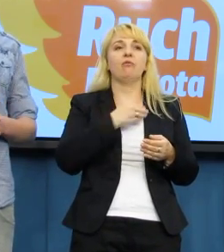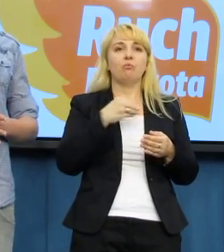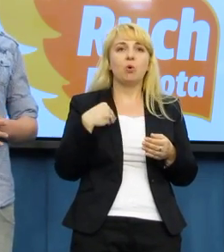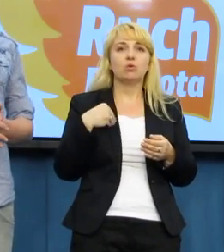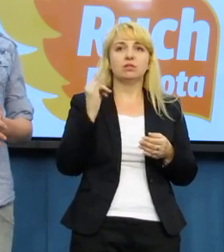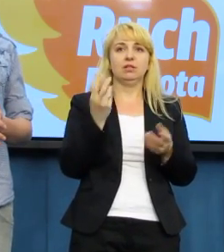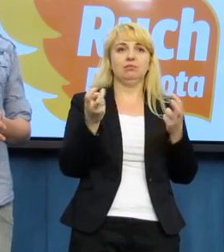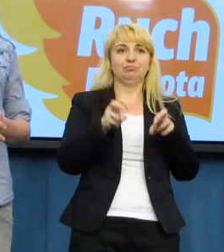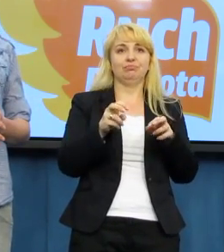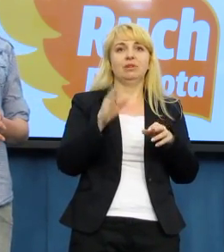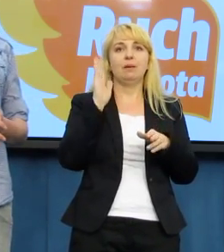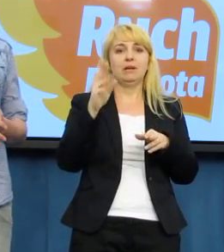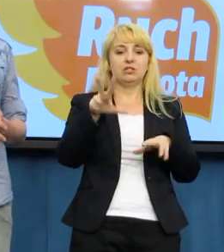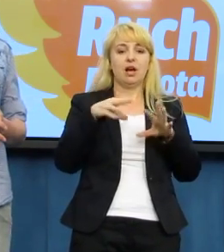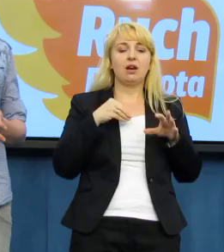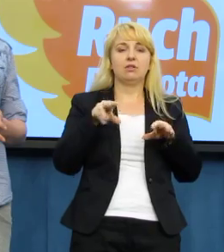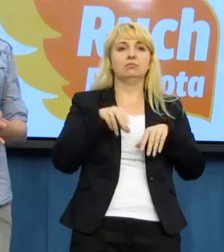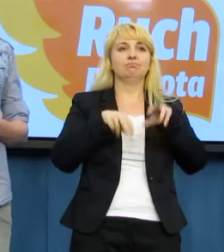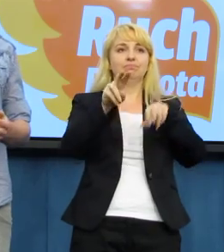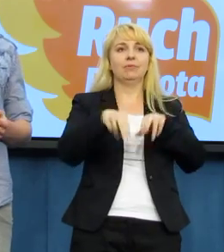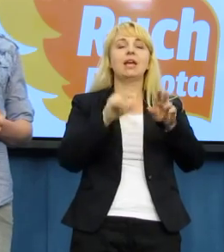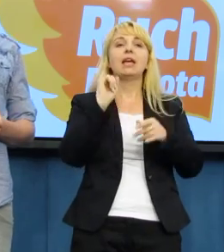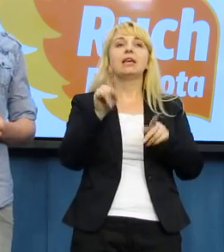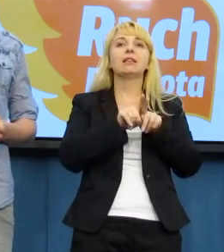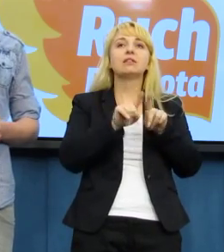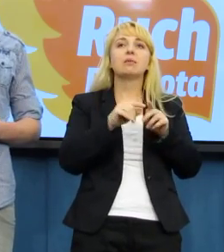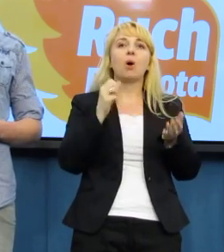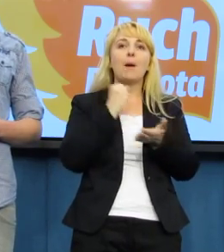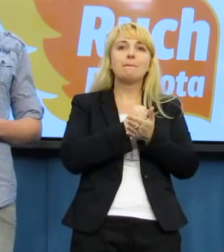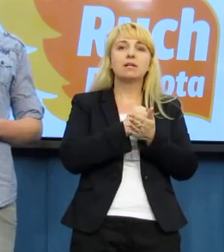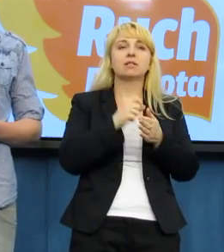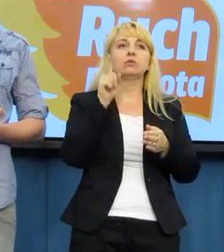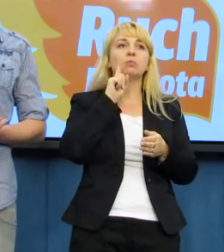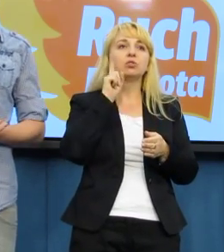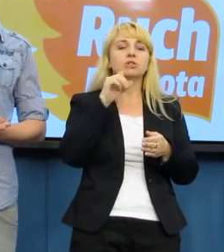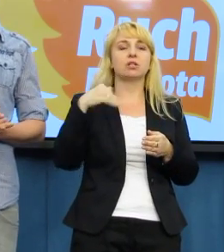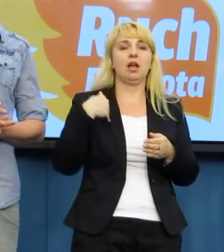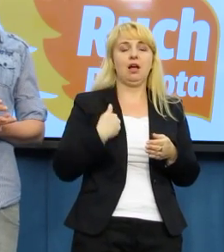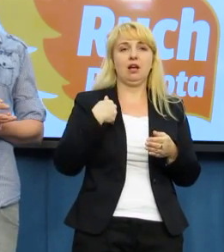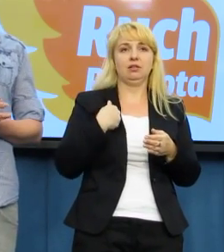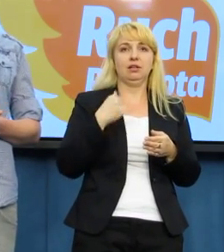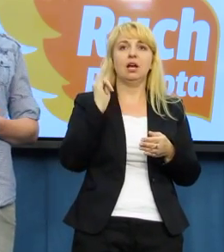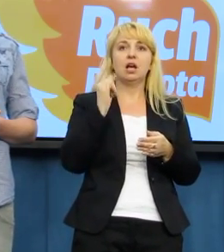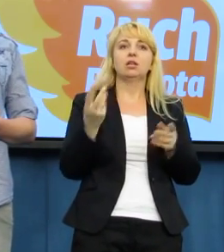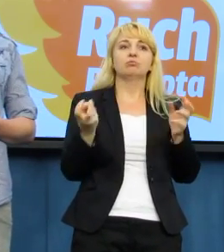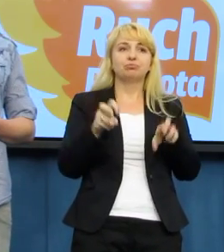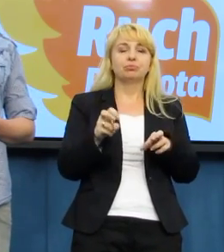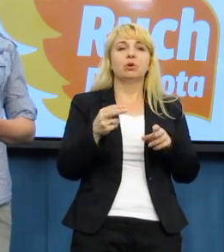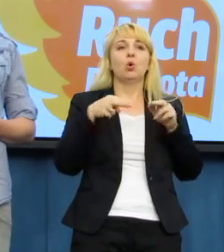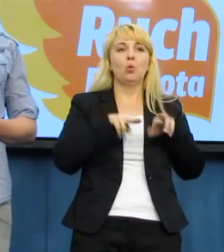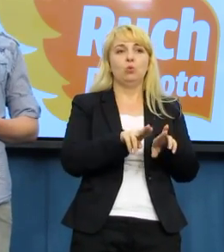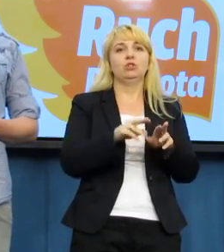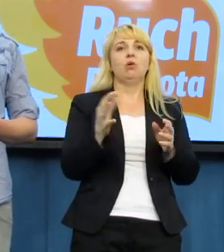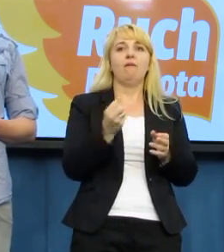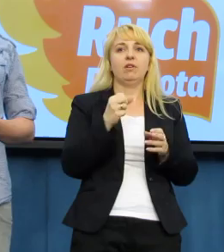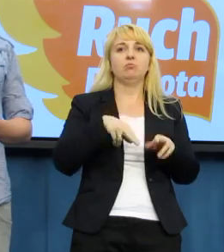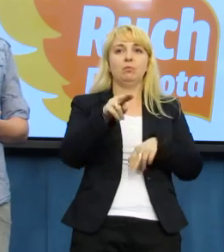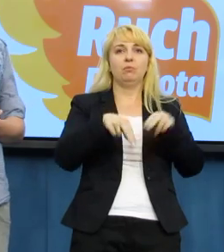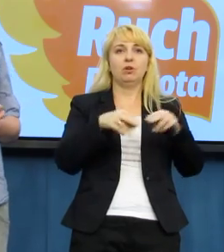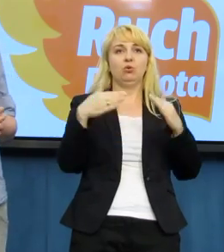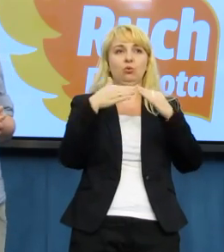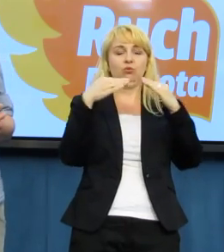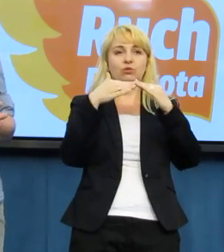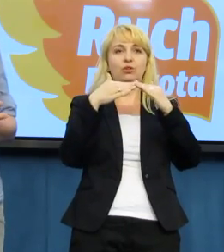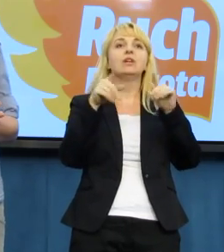Na pewno będzie z nami też ambasador Wielkiej Brytanii, który już zapowiedział, że nie tylko formalnie nas wesprzy, ale na pewno będzie maszerować razem z nami, więc zapowiada się, że będzie to duże